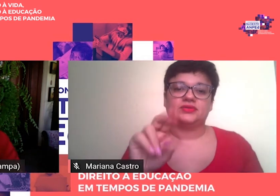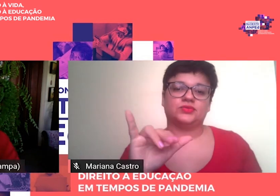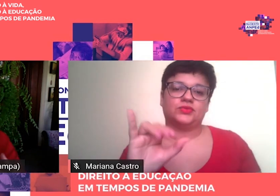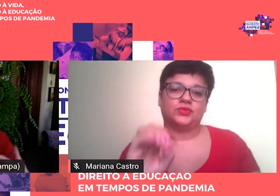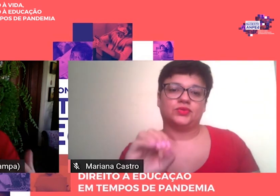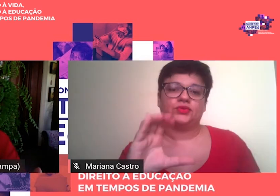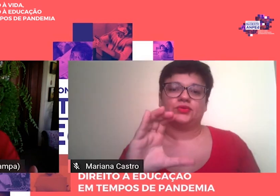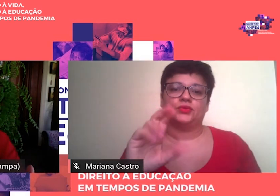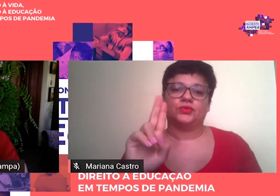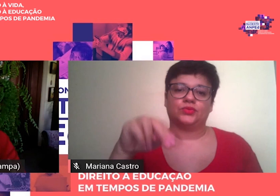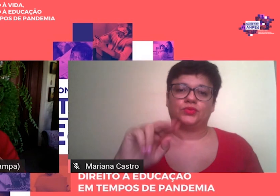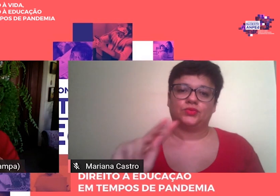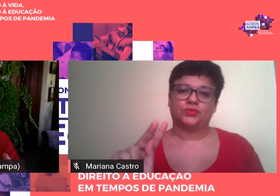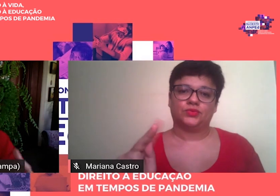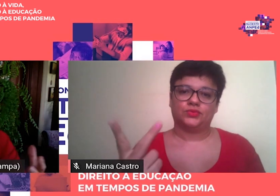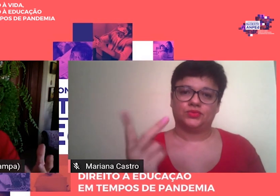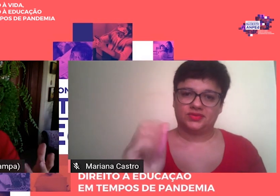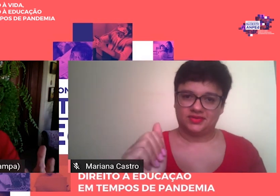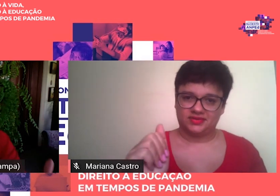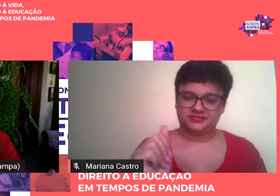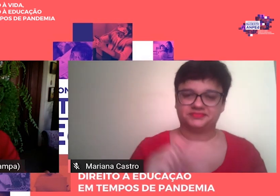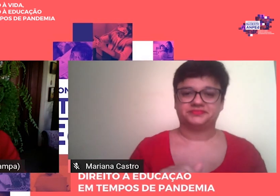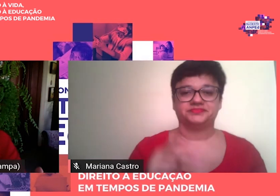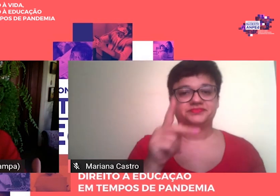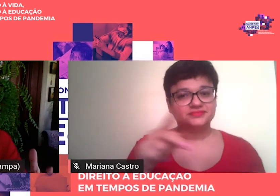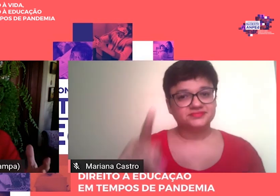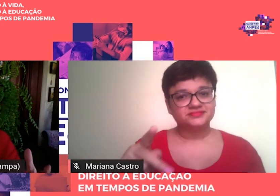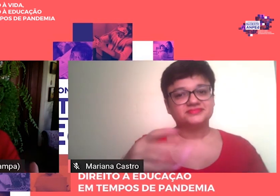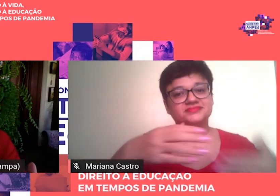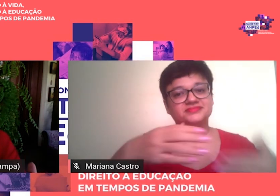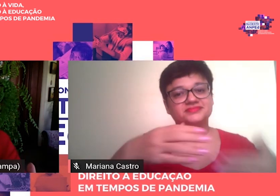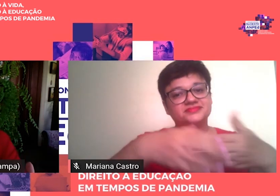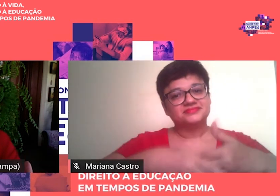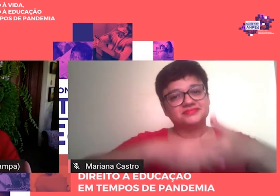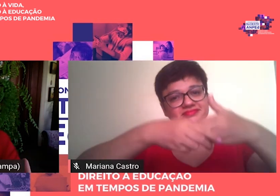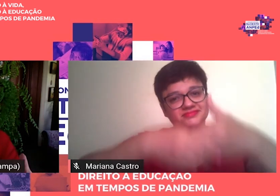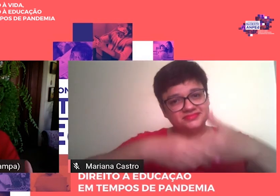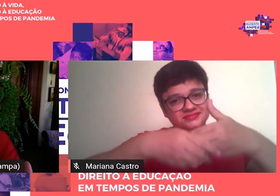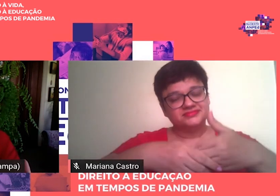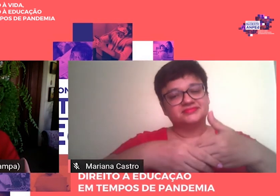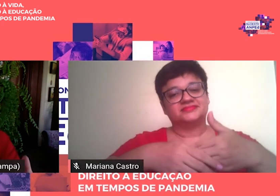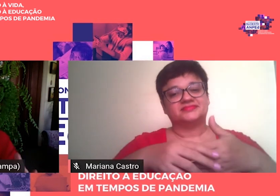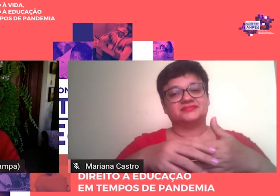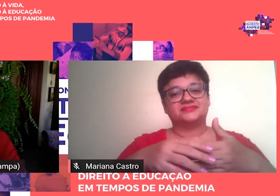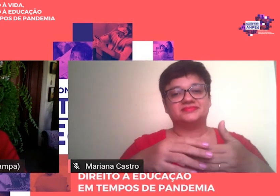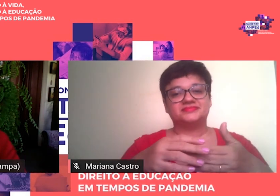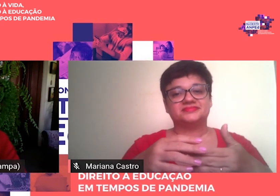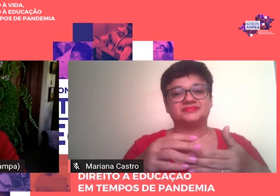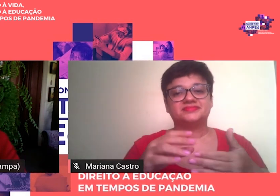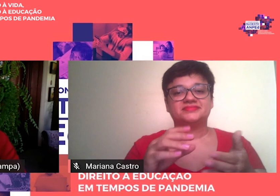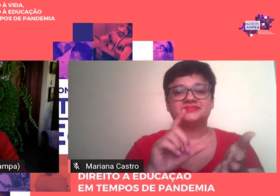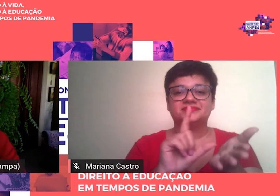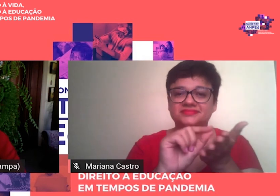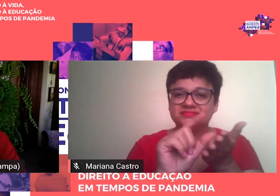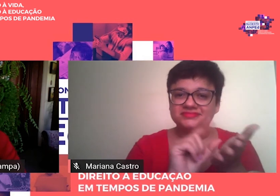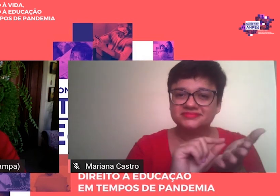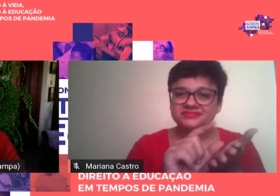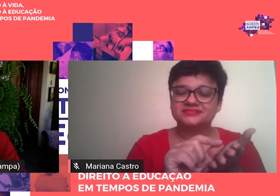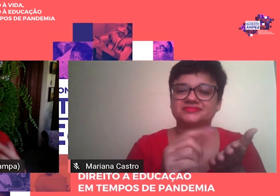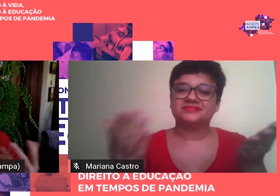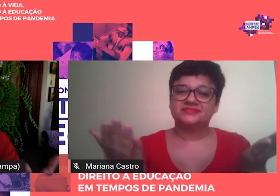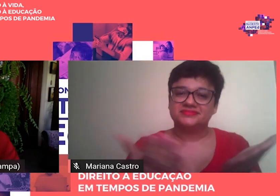associação para fazer a saudação, a resenha, né, a justificativa dessa